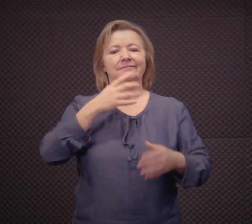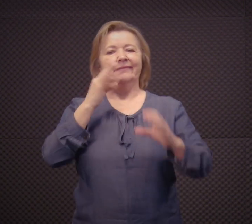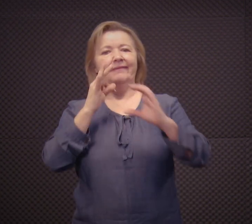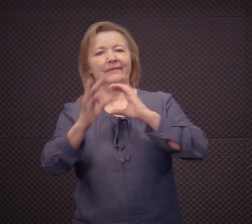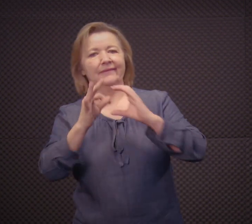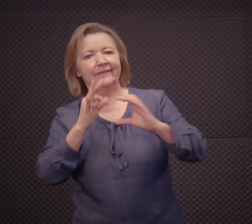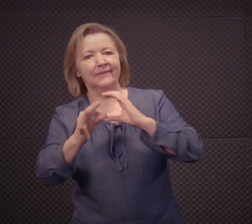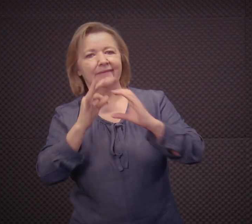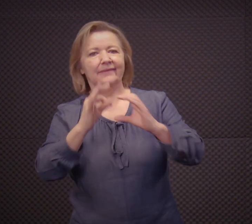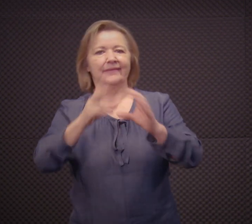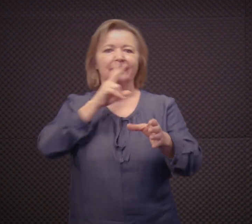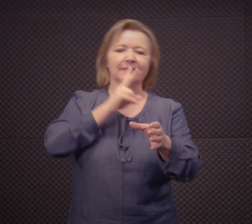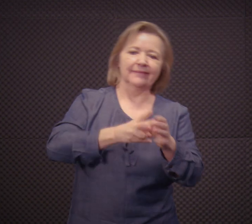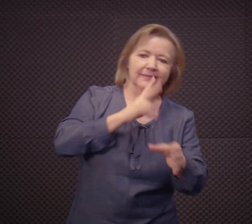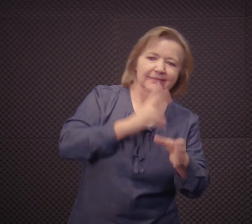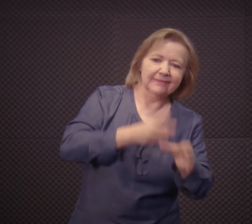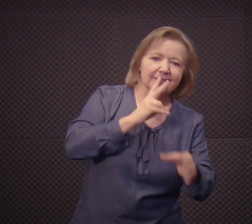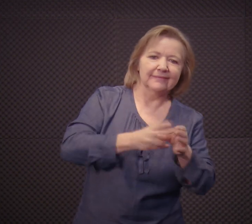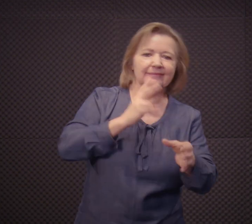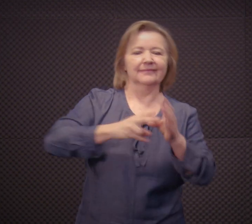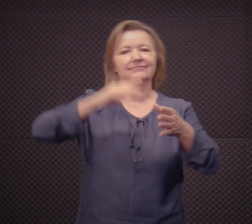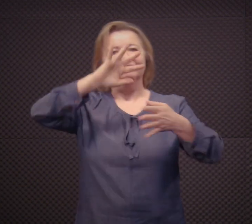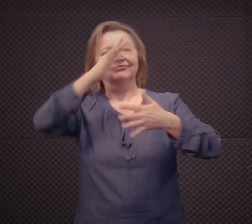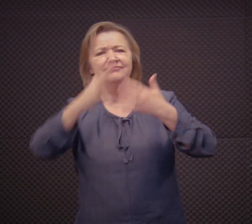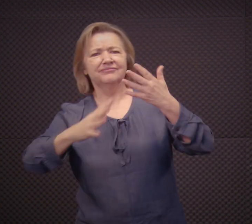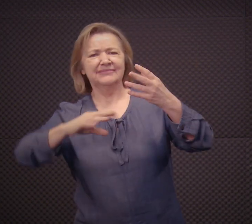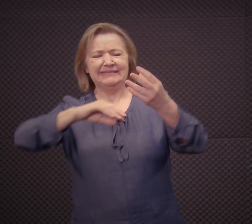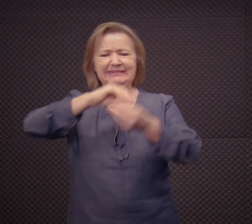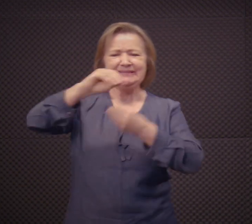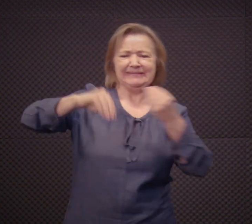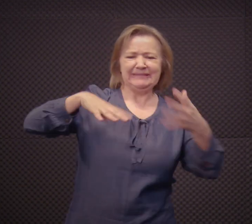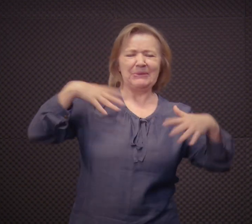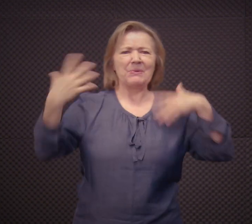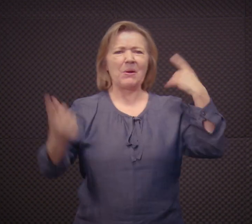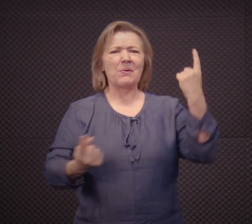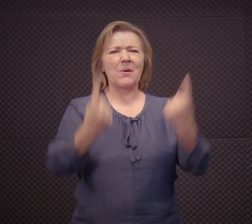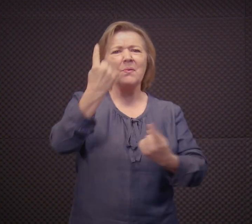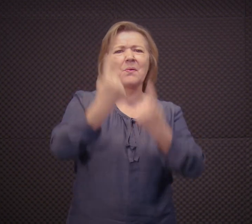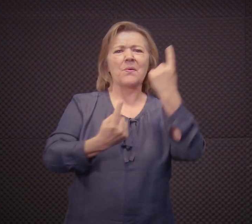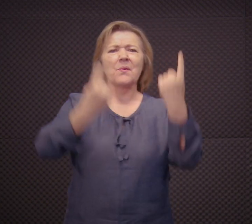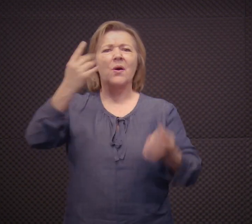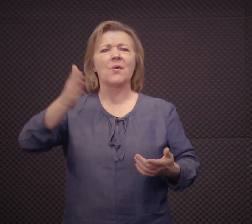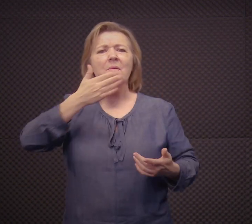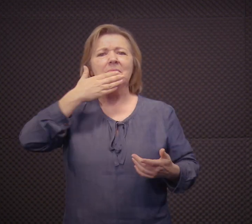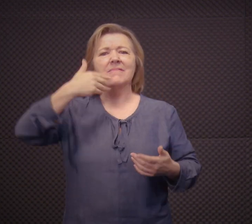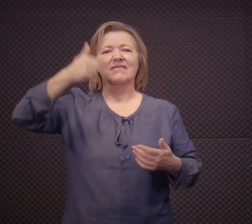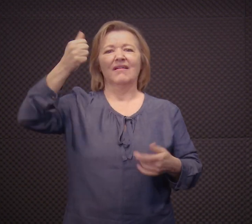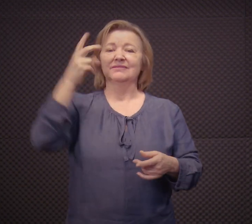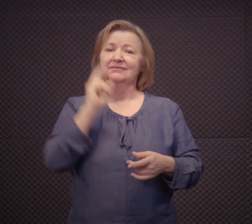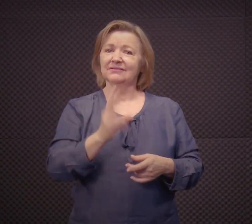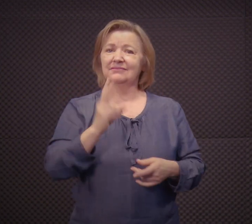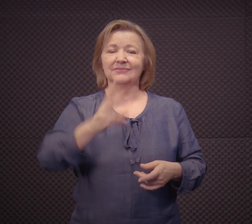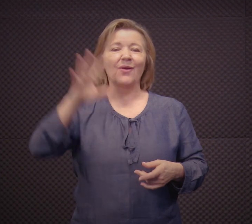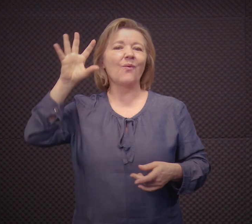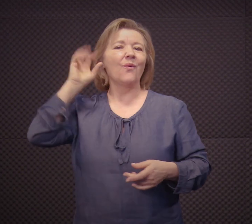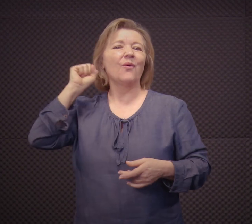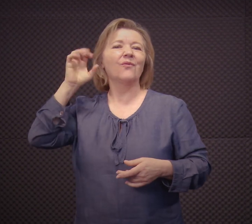Durante muito tempo foi comunicação total, oralismo, uma mistura de gestos e sinais, né?